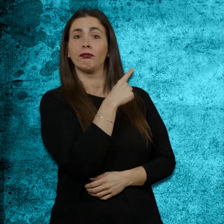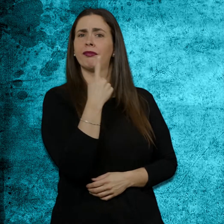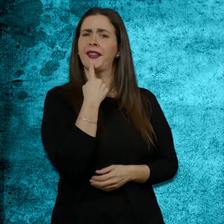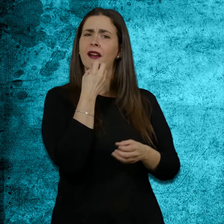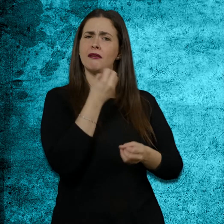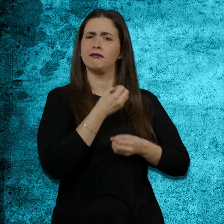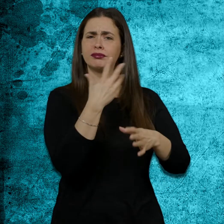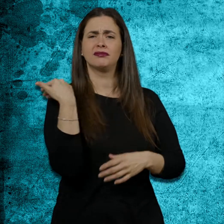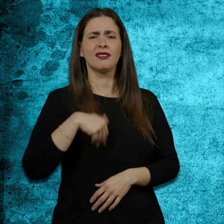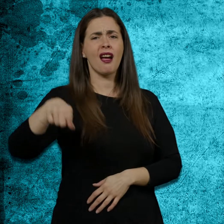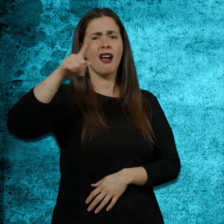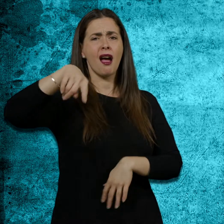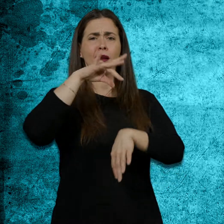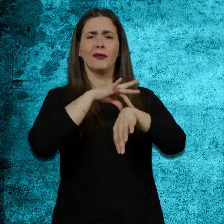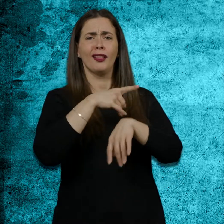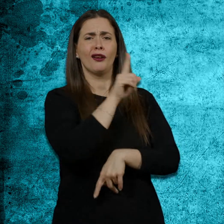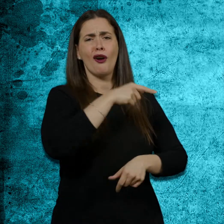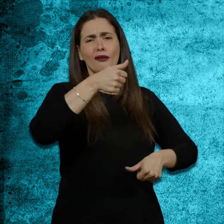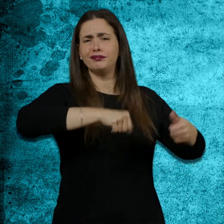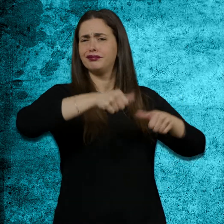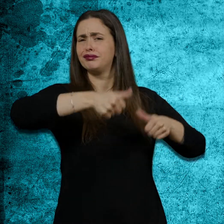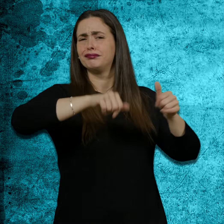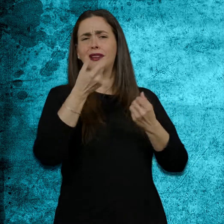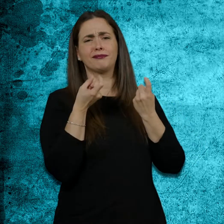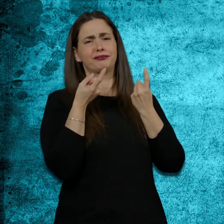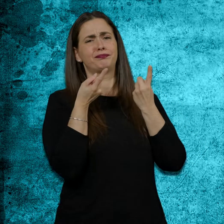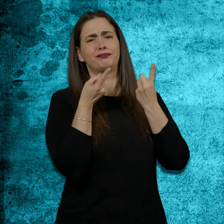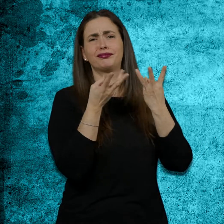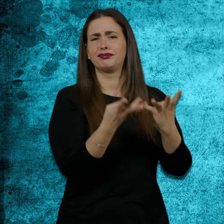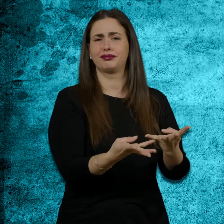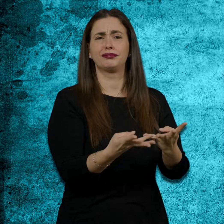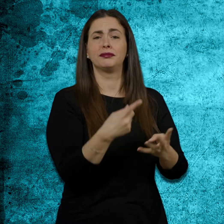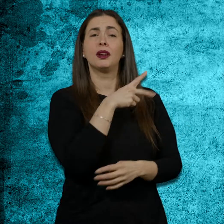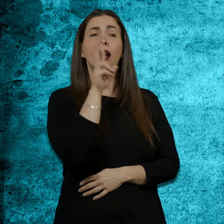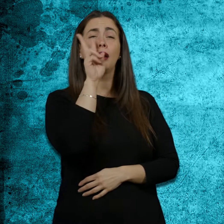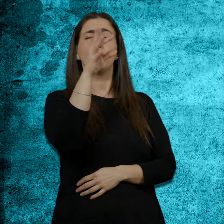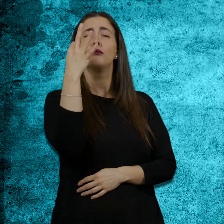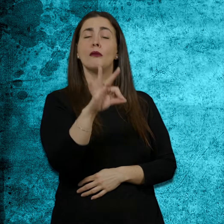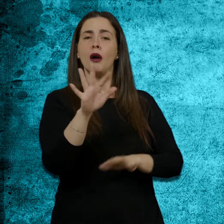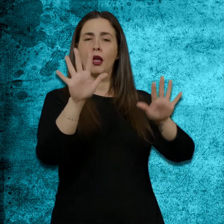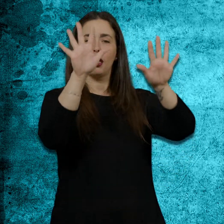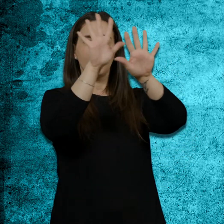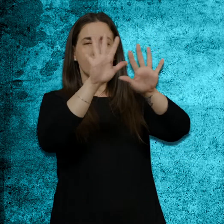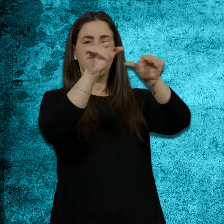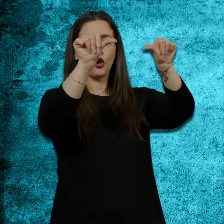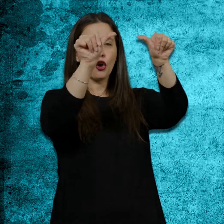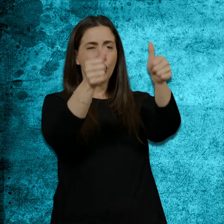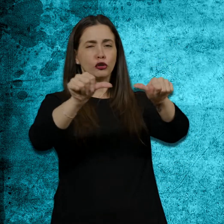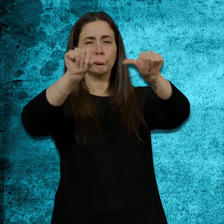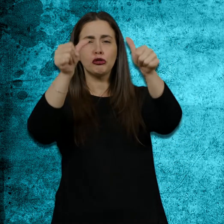M'han operat moltes vegades, va explicar en una entrevista. Els 20 anys em vaig quedar sorcega. Apenes veig contorns amb l'ull